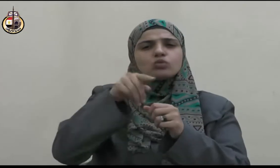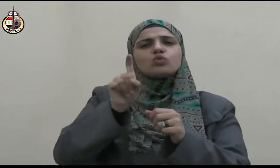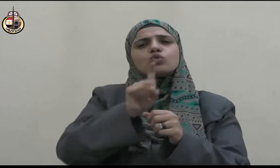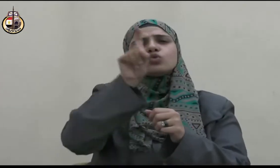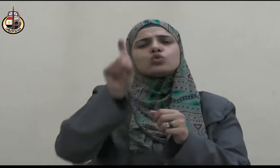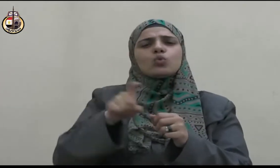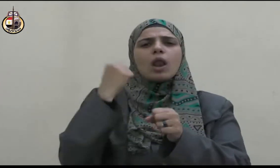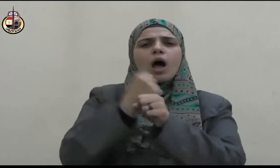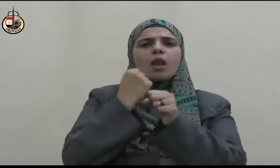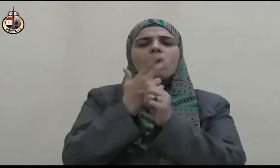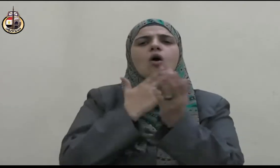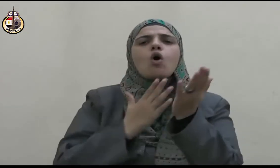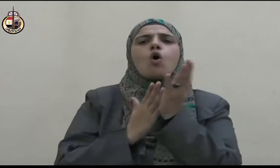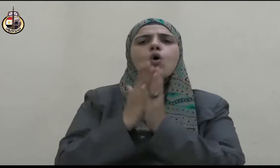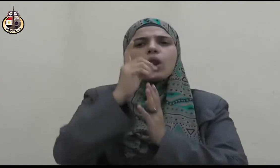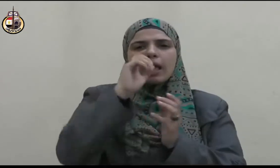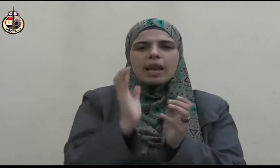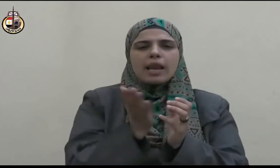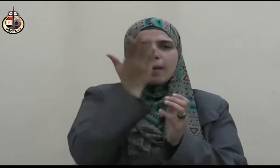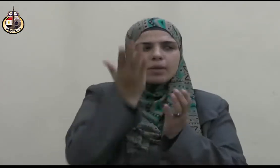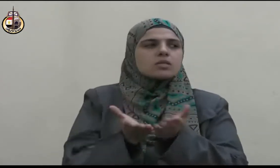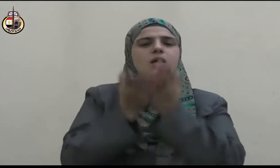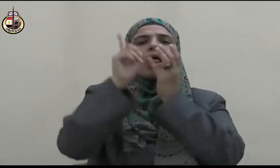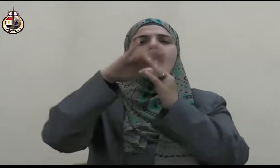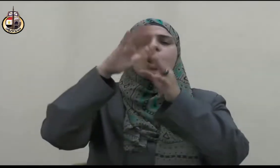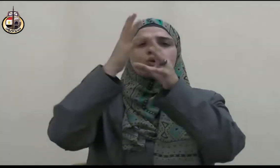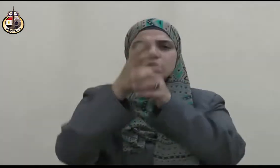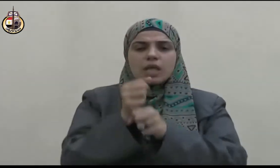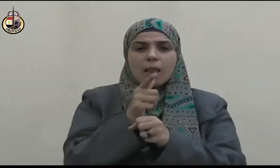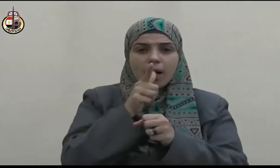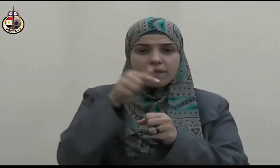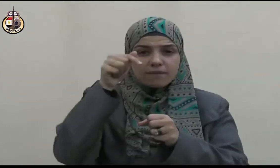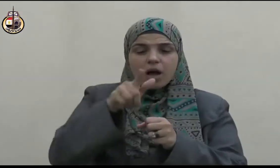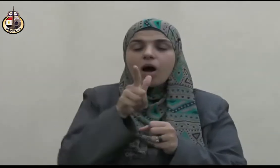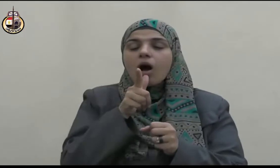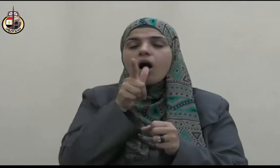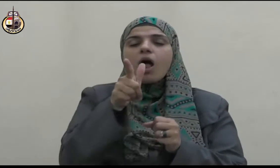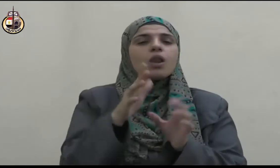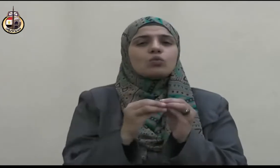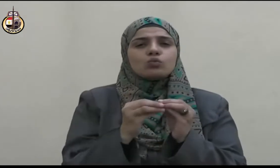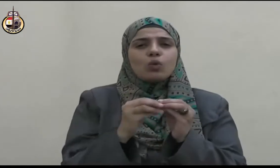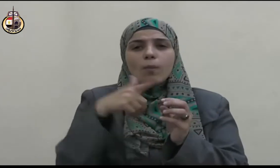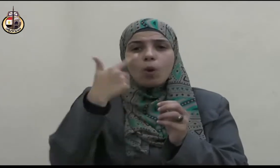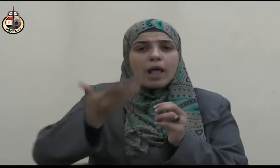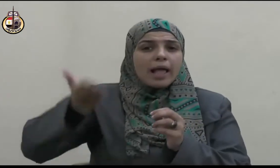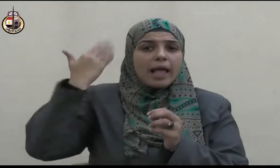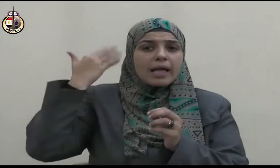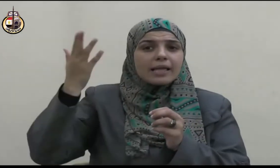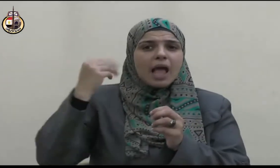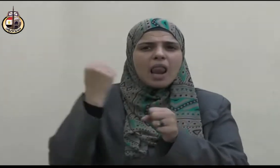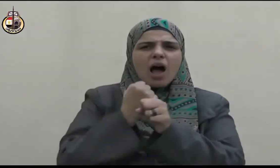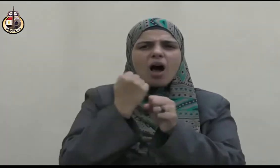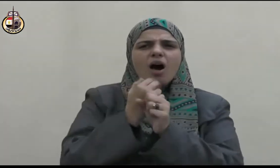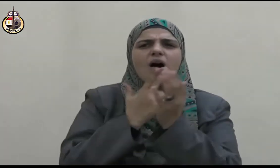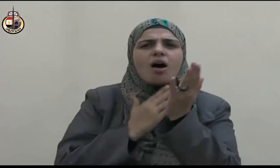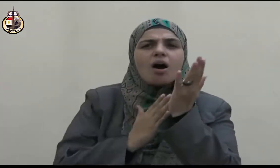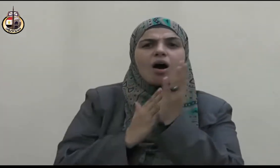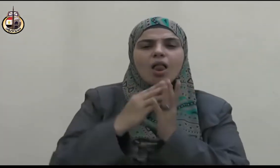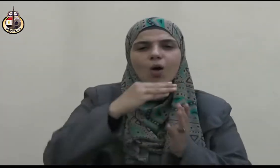المتدبر لسيرة النبي صلى الله عليه وسلم يجد أنه كان خير أسوة وقدوة